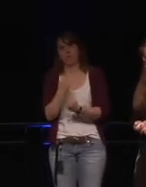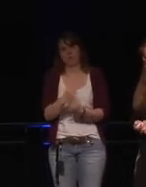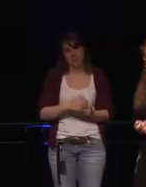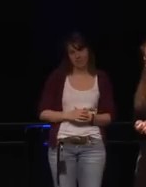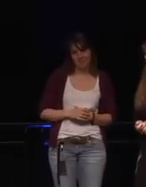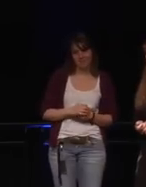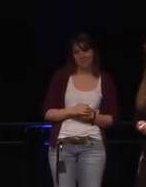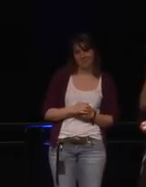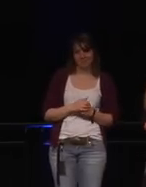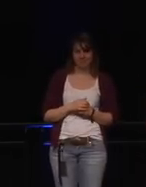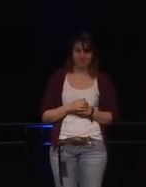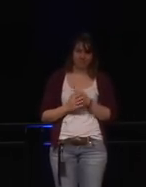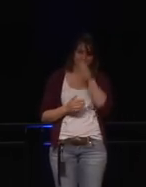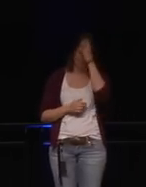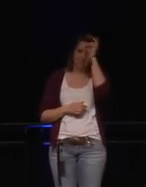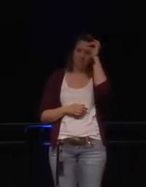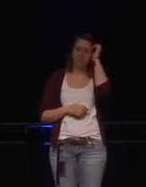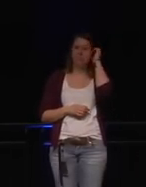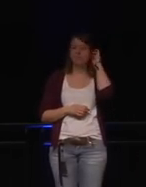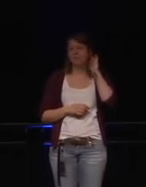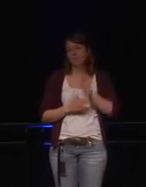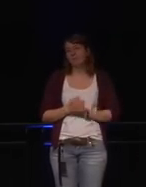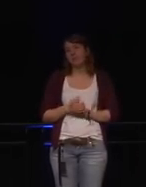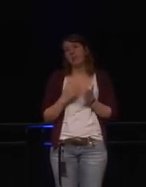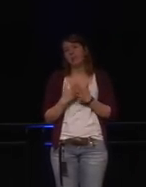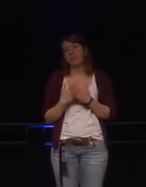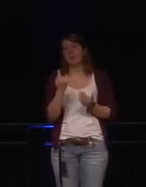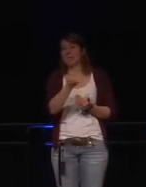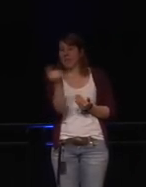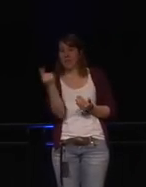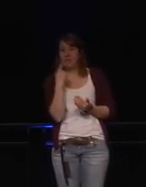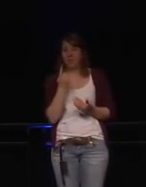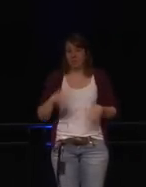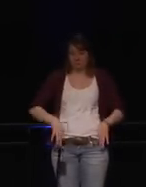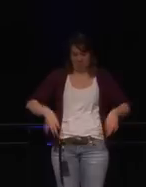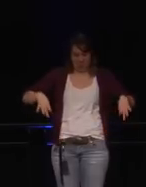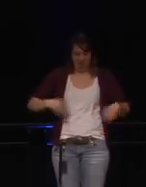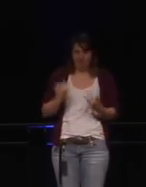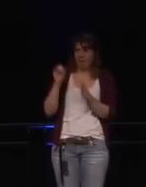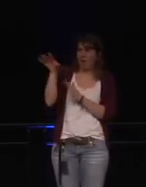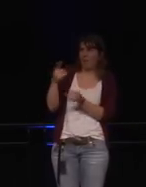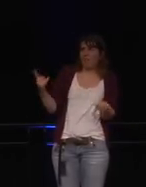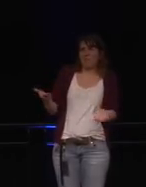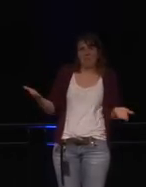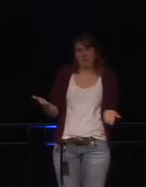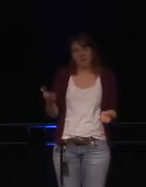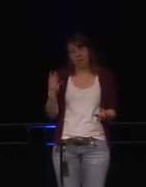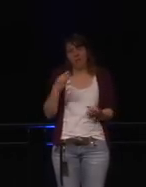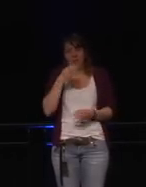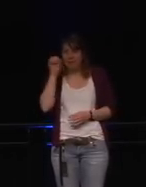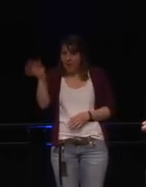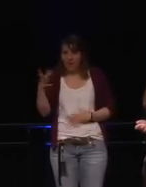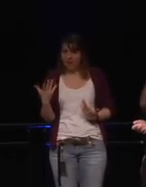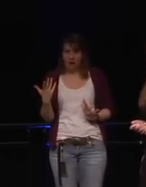Was können Konsumenten tun? Also, ihr könnt niemand selber klagen. ist aber, ihr könntet Organisationen